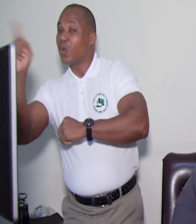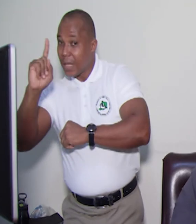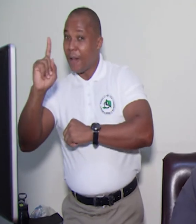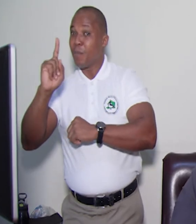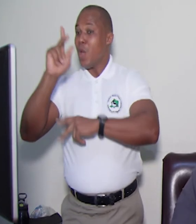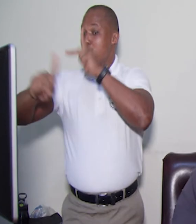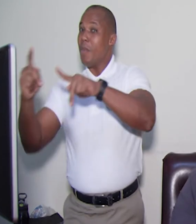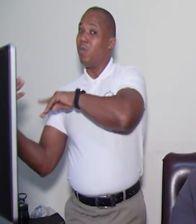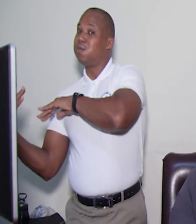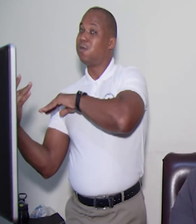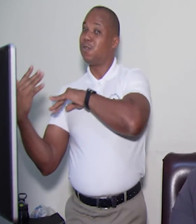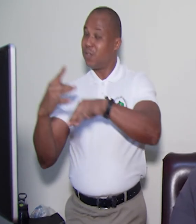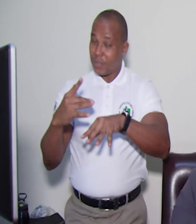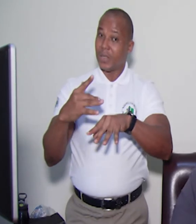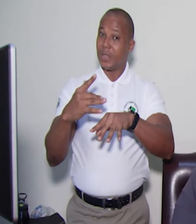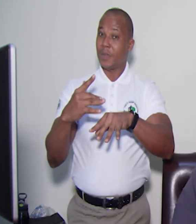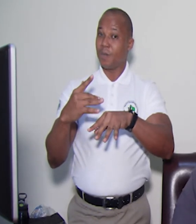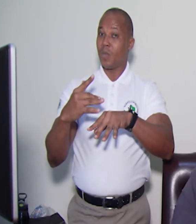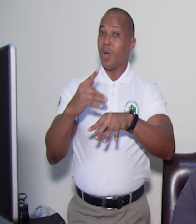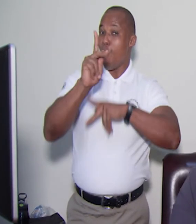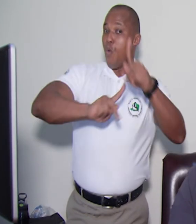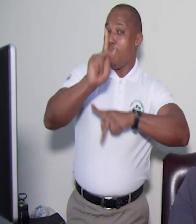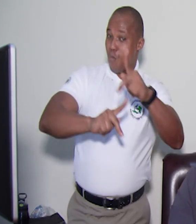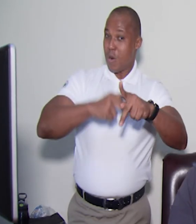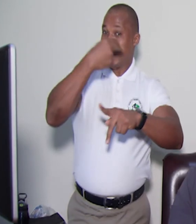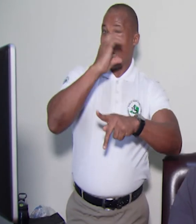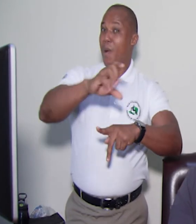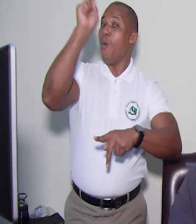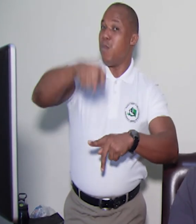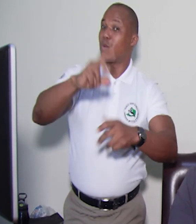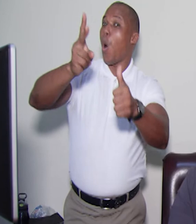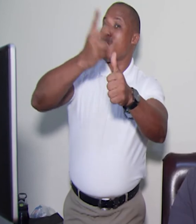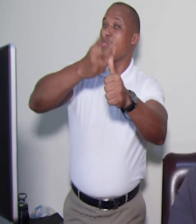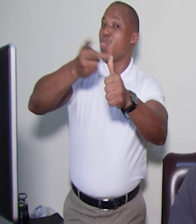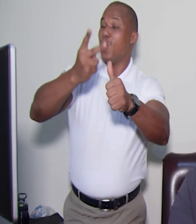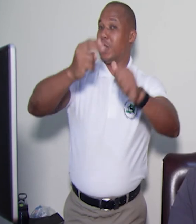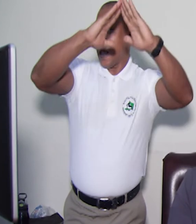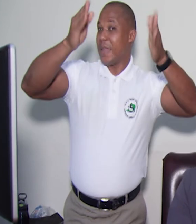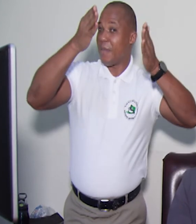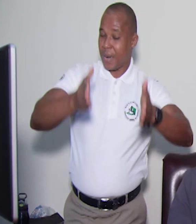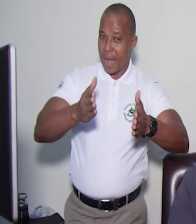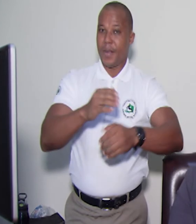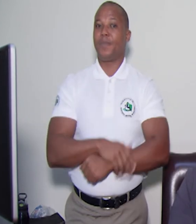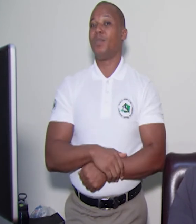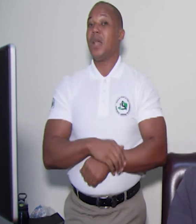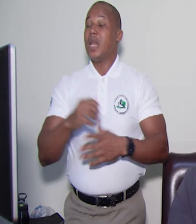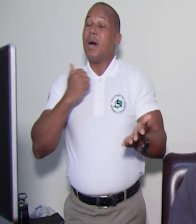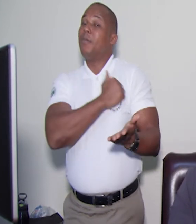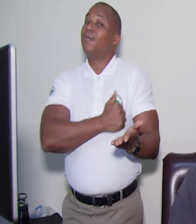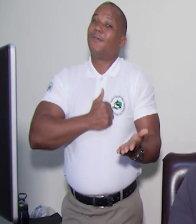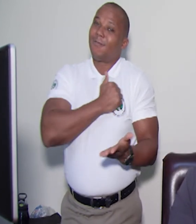foul la, sou pretex ke yo, pral bay kaye, pi yo kage dezem kaye. Donk, se bien malheureu, nou men nan nivou pa, nou na pran tou dispozisyon,